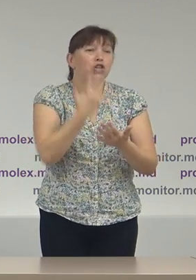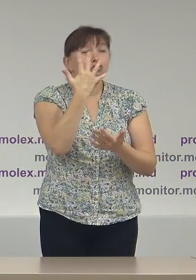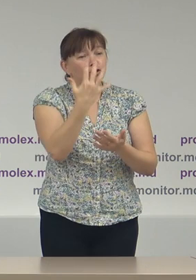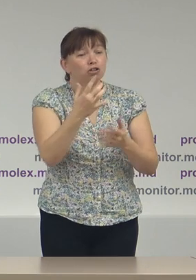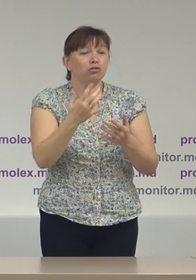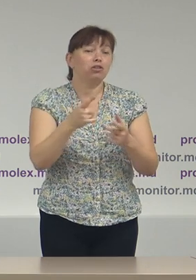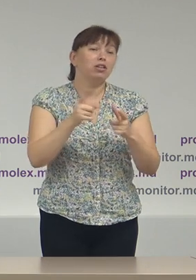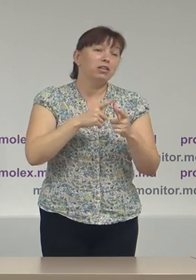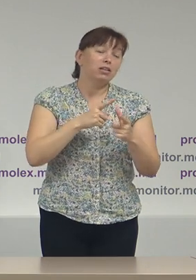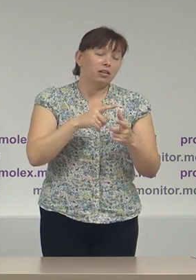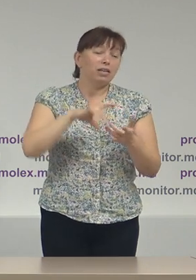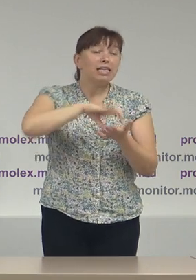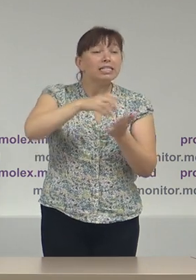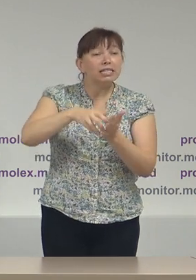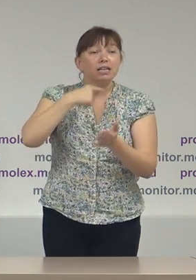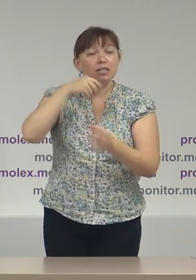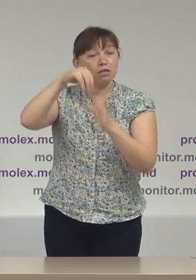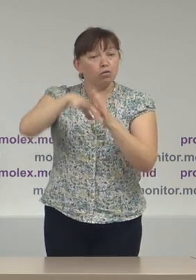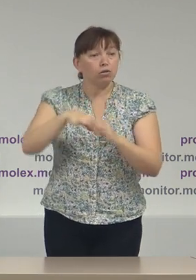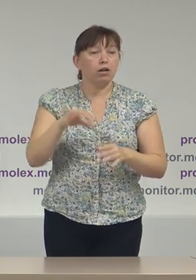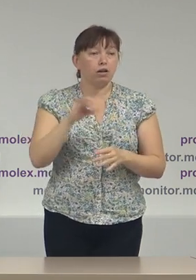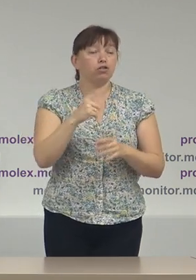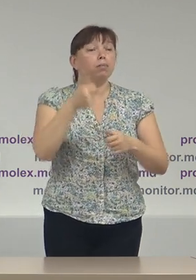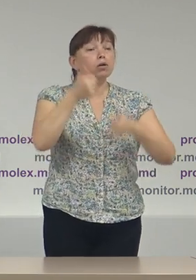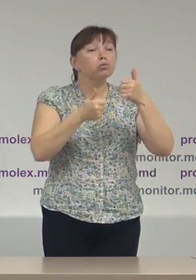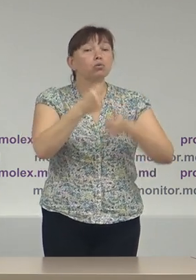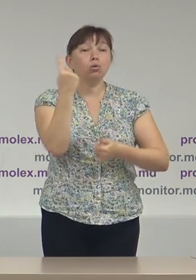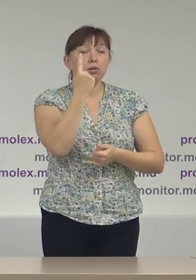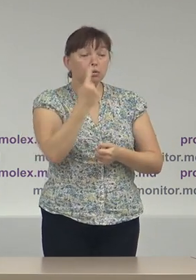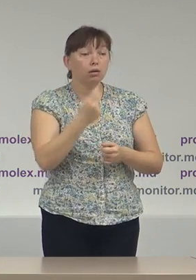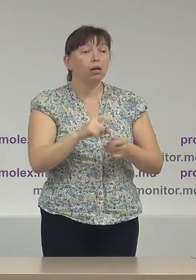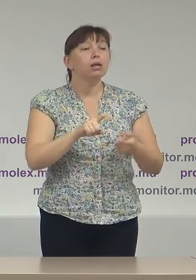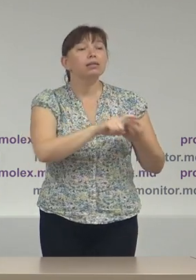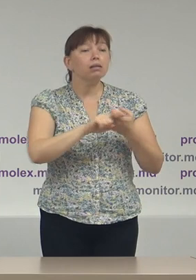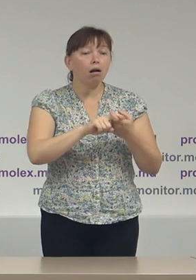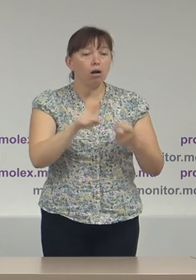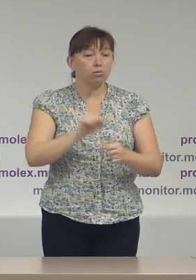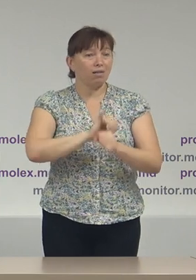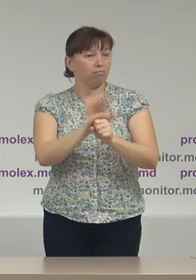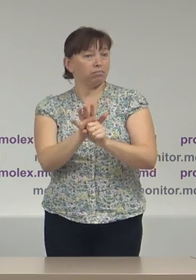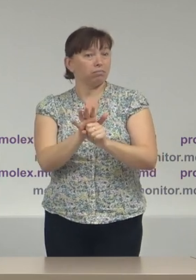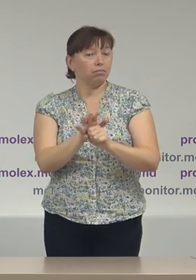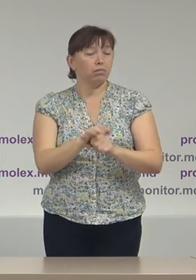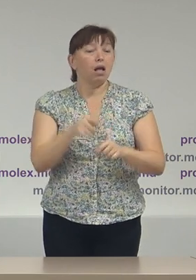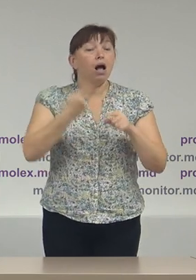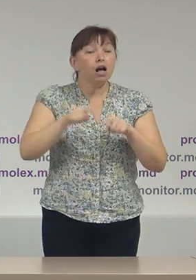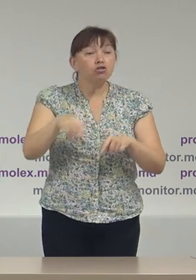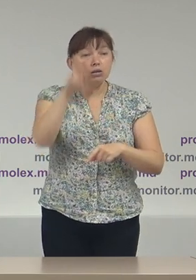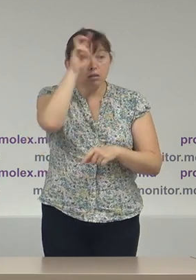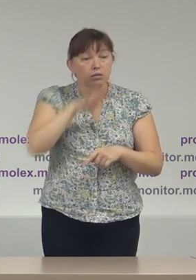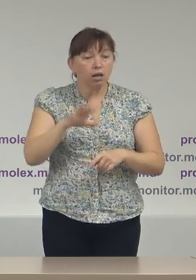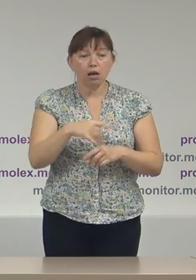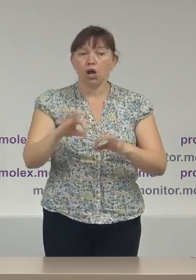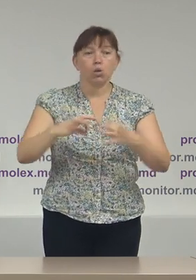cinci sau, ipotetic, cinci secții de votare și pentru turul întâi, din cauza crizei pandemice, această țară nu ne